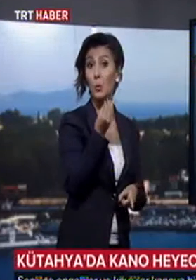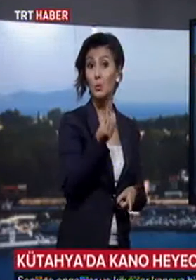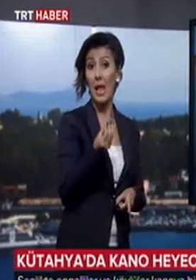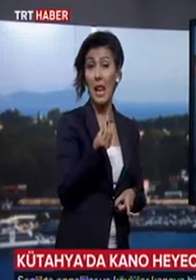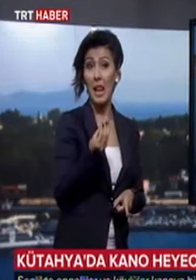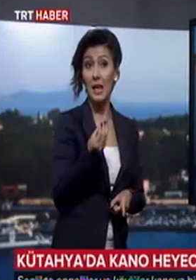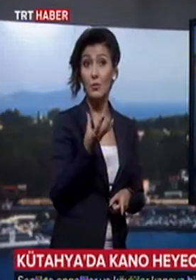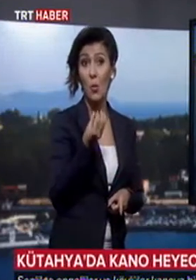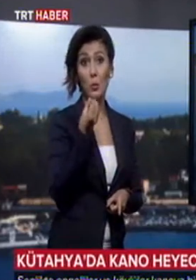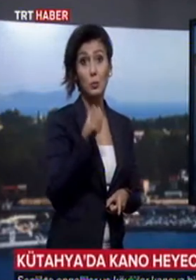Çok güzel gördüm, buldum.